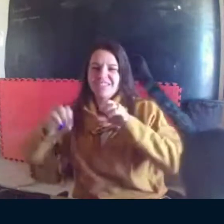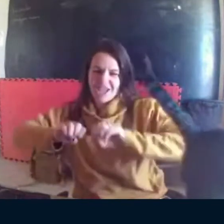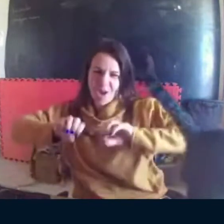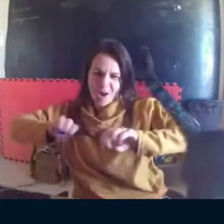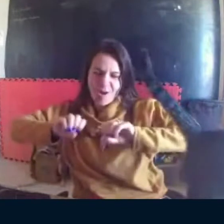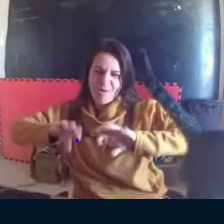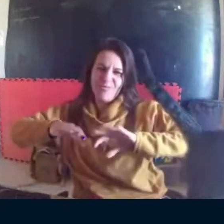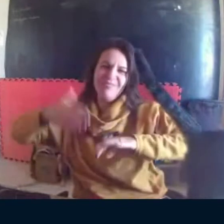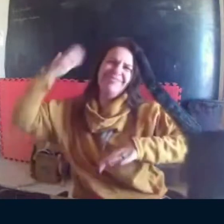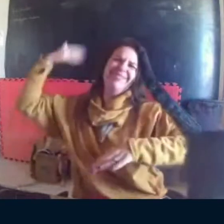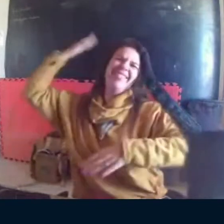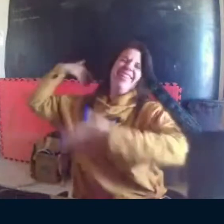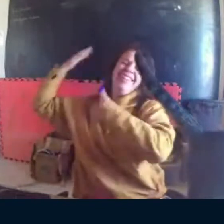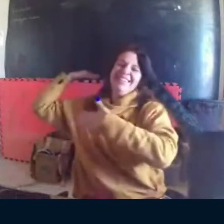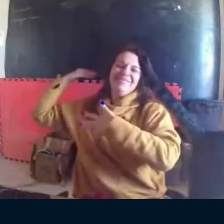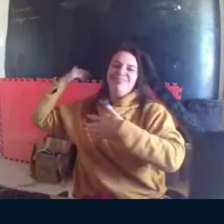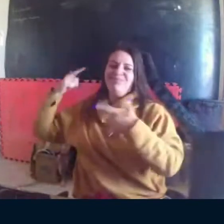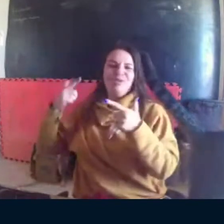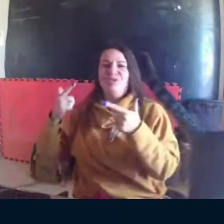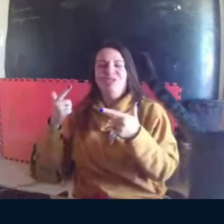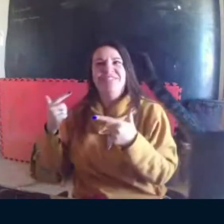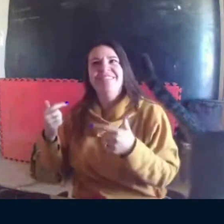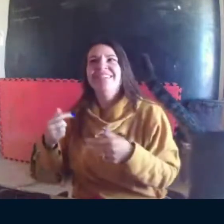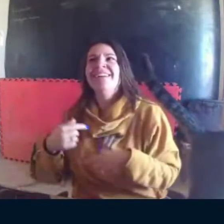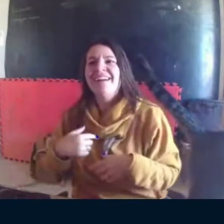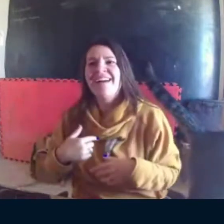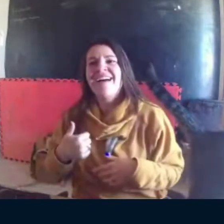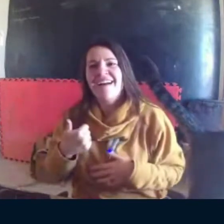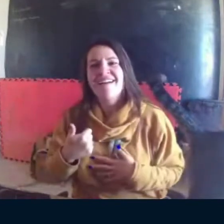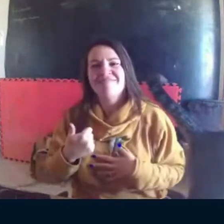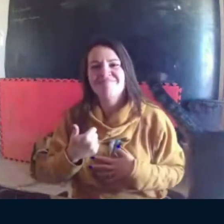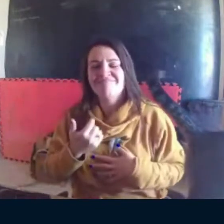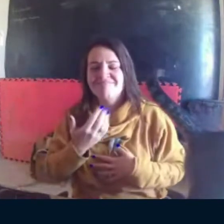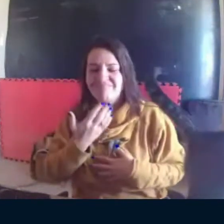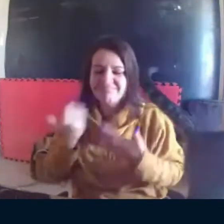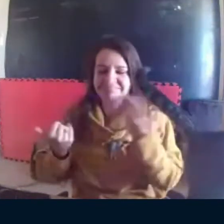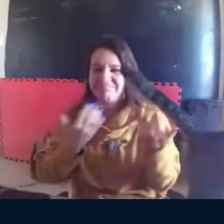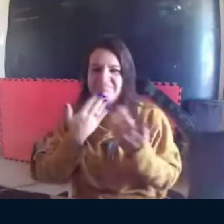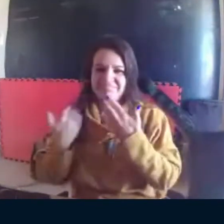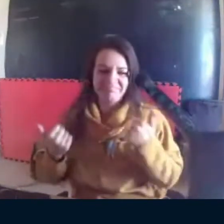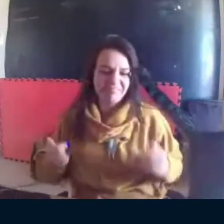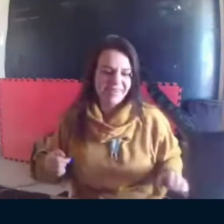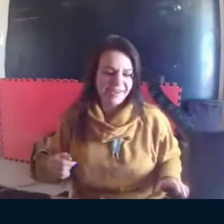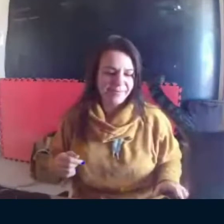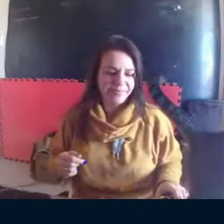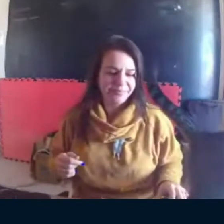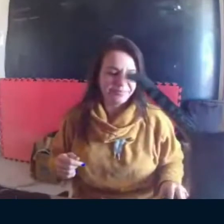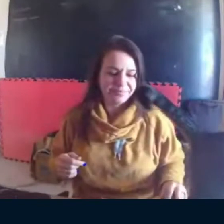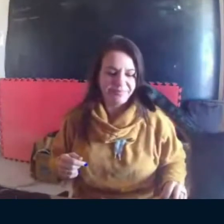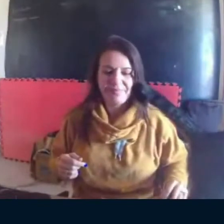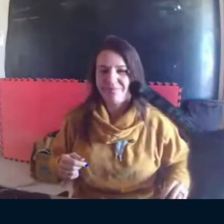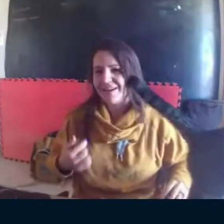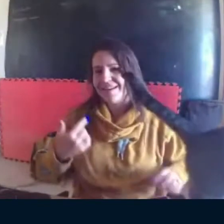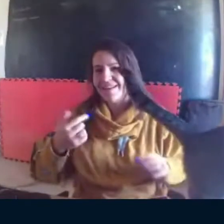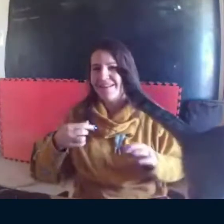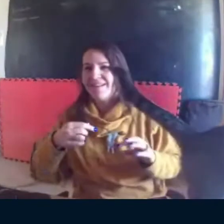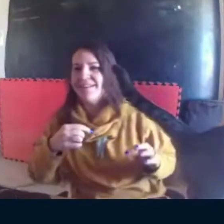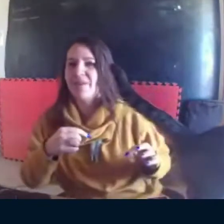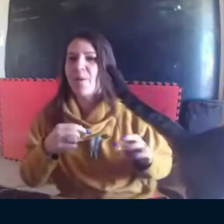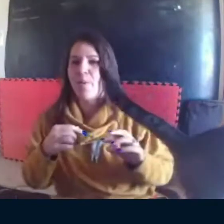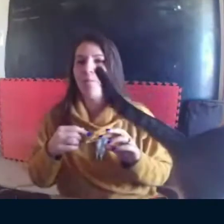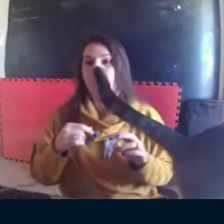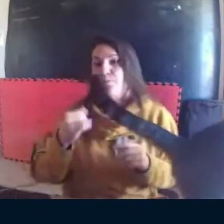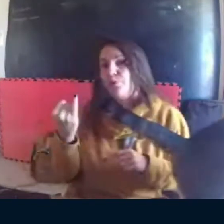interessante. O intérprete me passava as informações e tal, mas eu tinha muitos sinais para as coisas. E, então, eu sentia que eu não